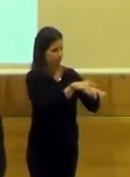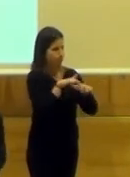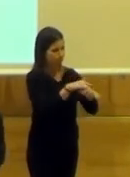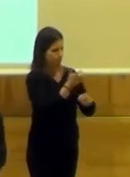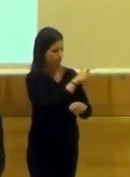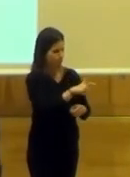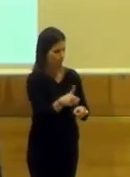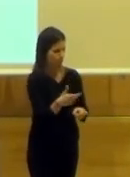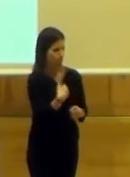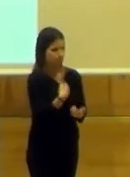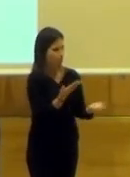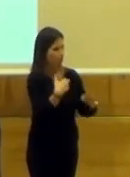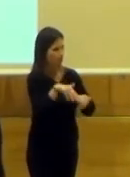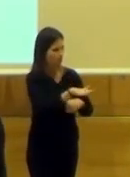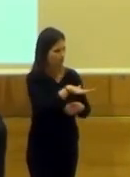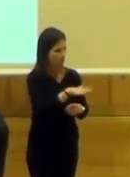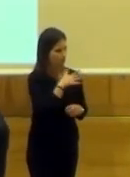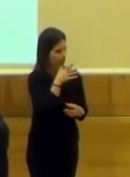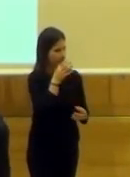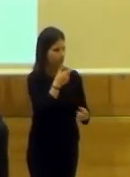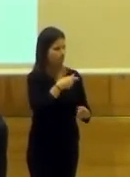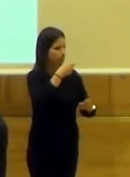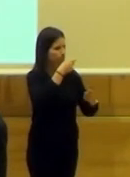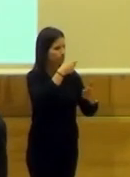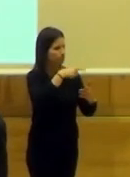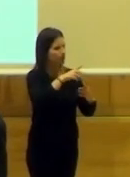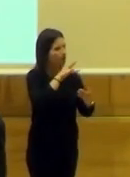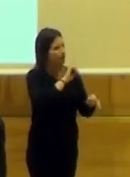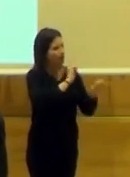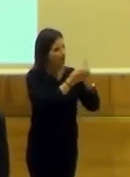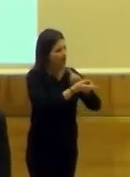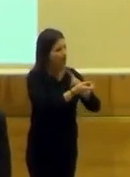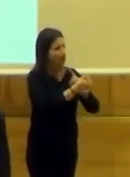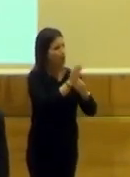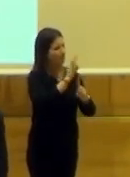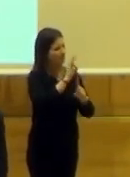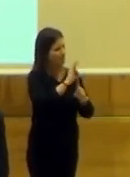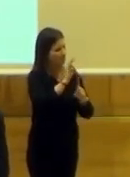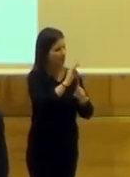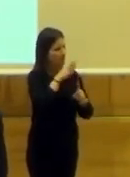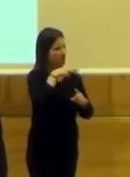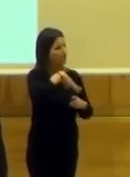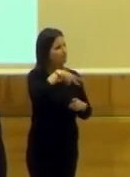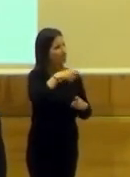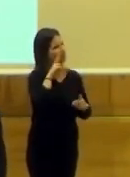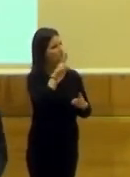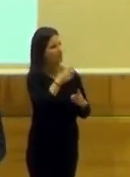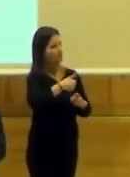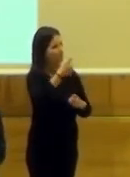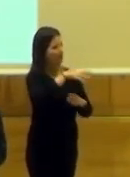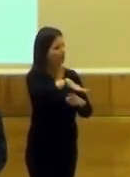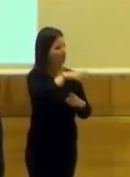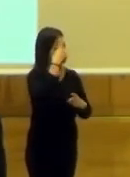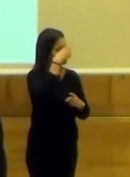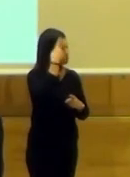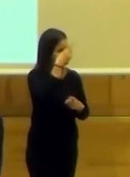aforo, ¿no? Porque es algo que llevamos de una manera muy estricta. Estamos ahora cambiando la sinelítica, porque para que la Madra se vea más como un espacio cultural,